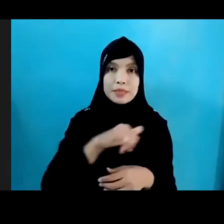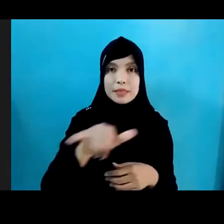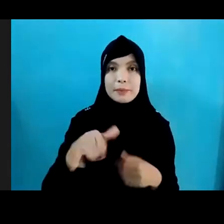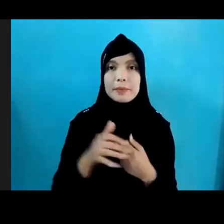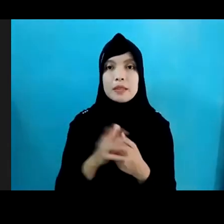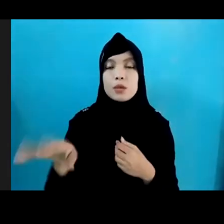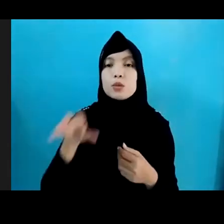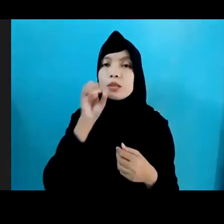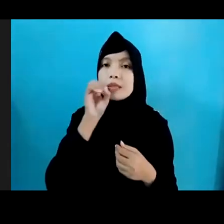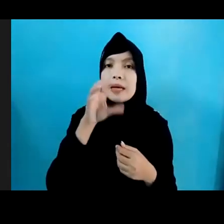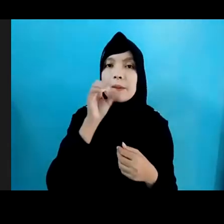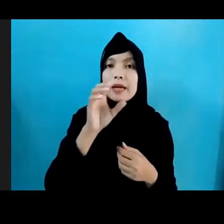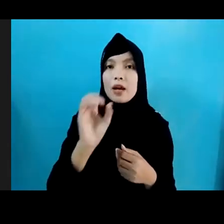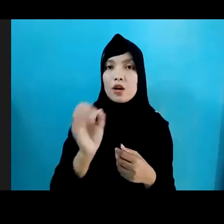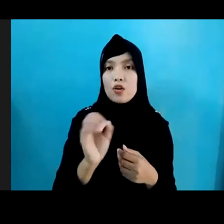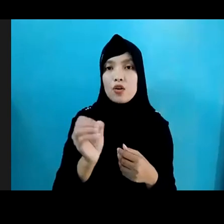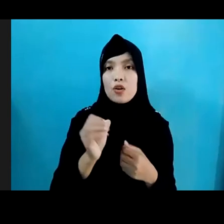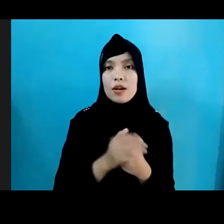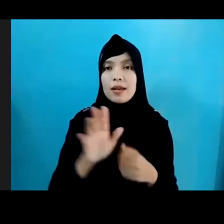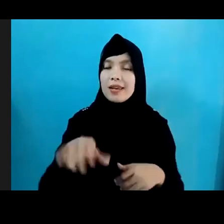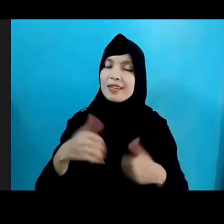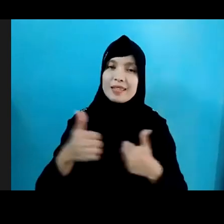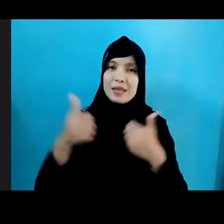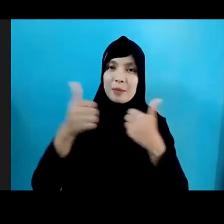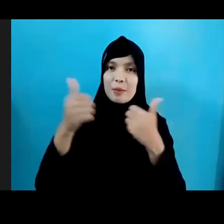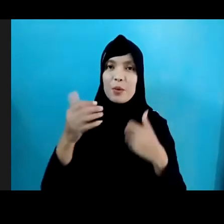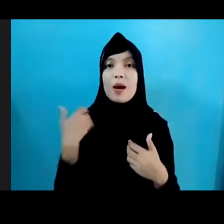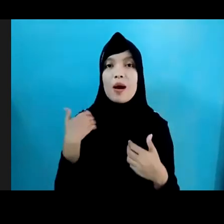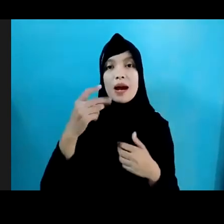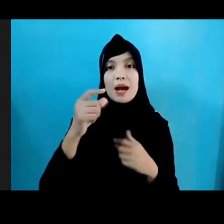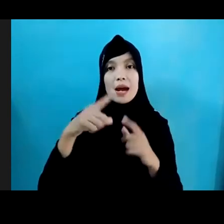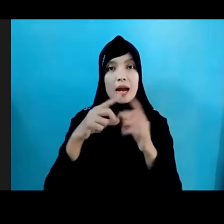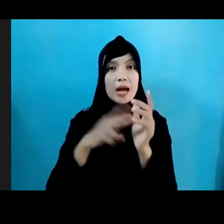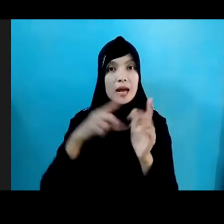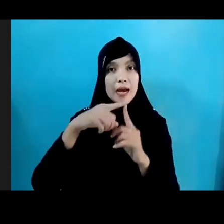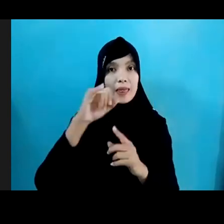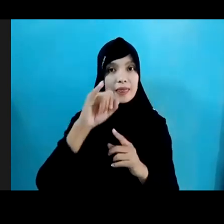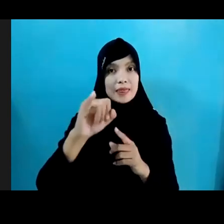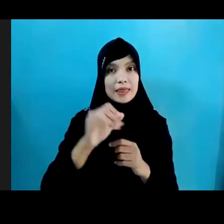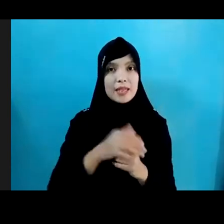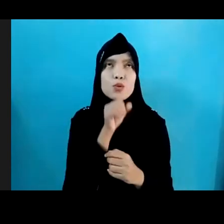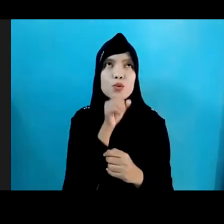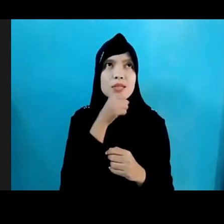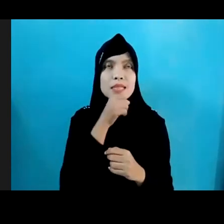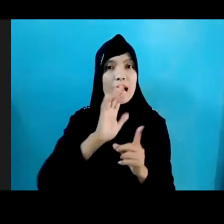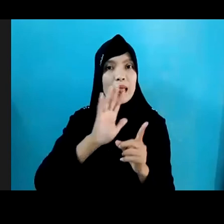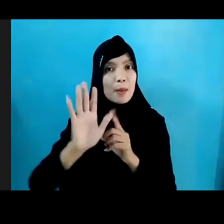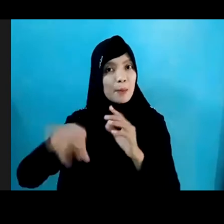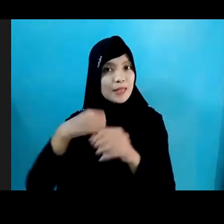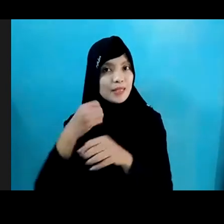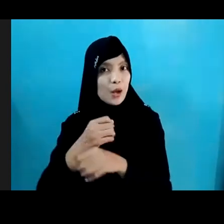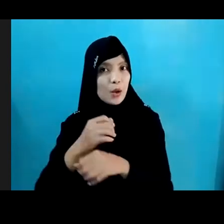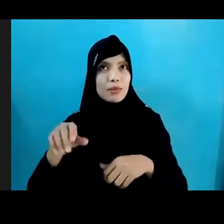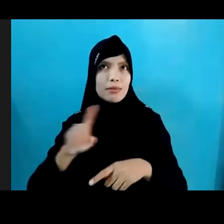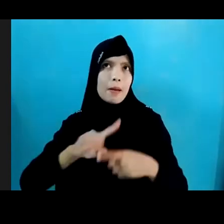Disampaikan Oleh Seseorang yang Istimewa ini Ada Ranti Ranti Ranti ini Masih berusia 15 tahun Tetapi Prestasinya